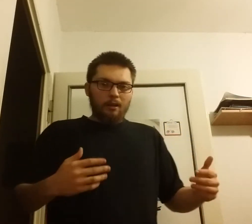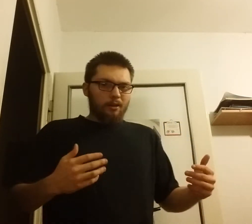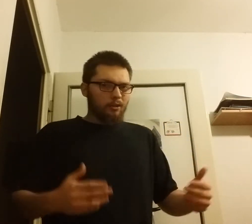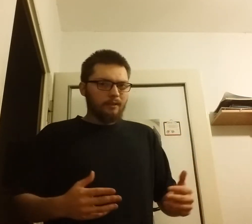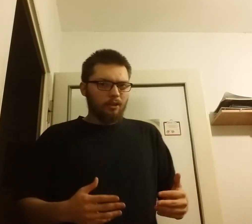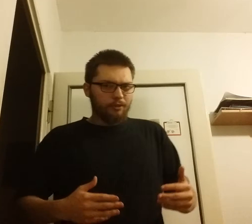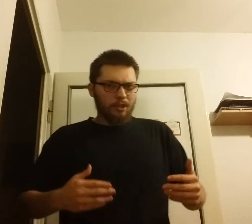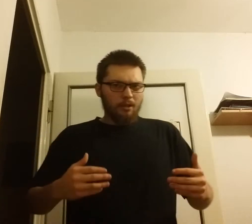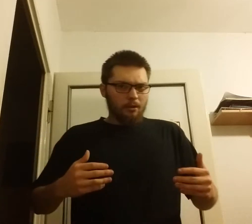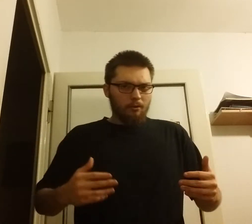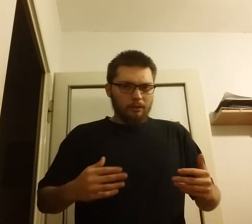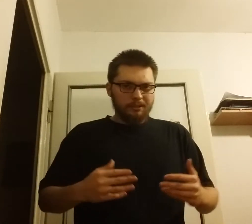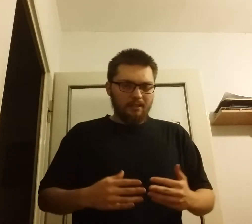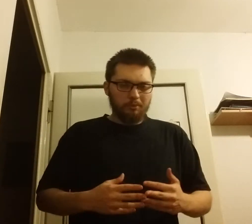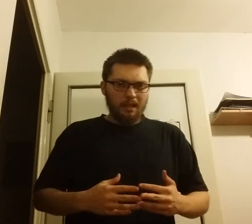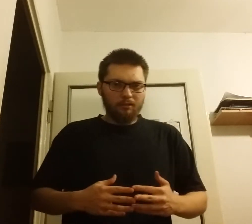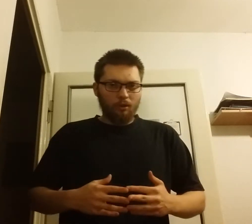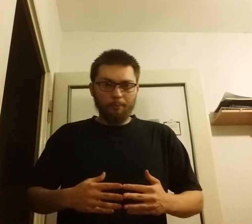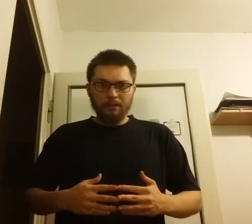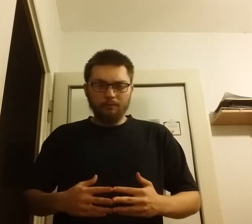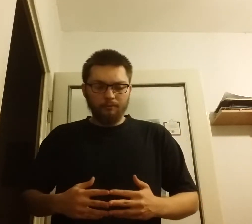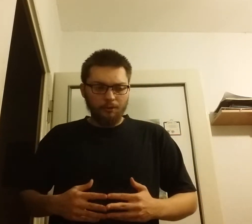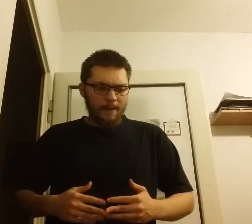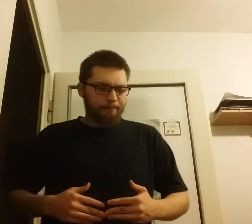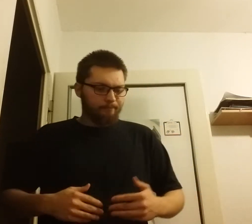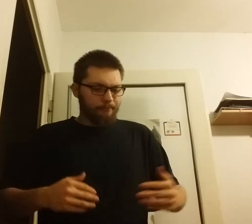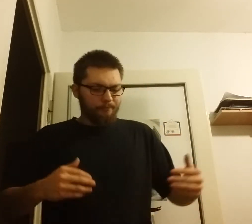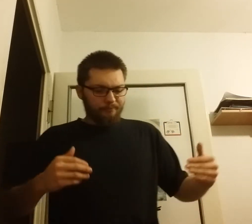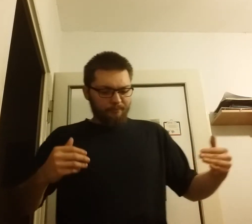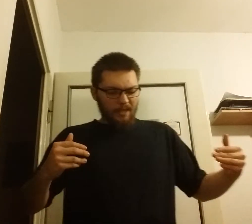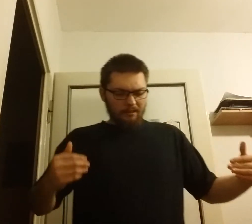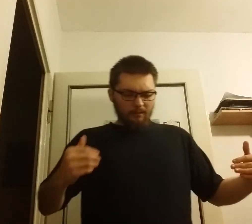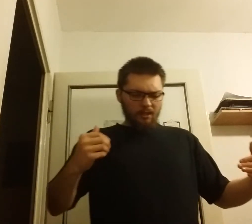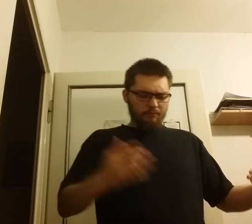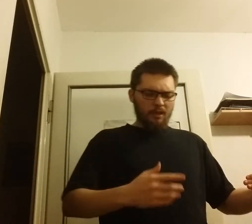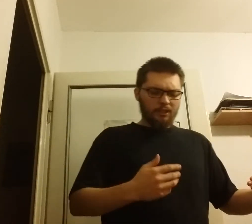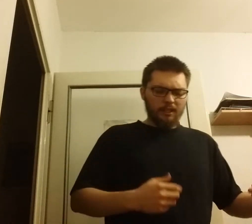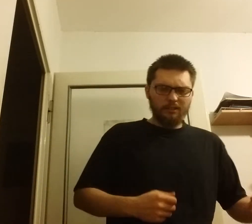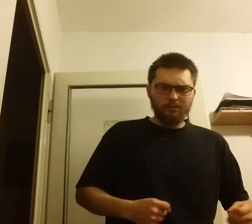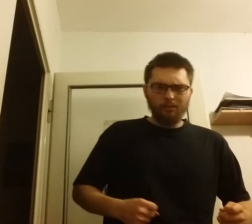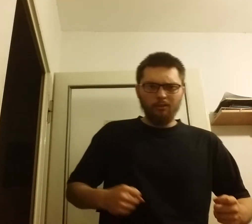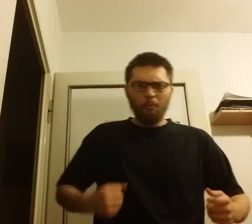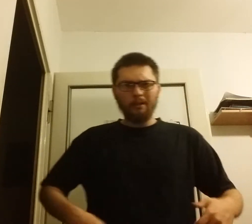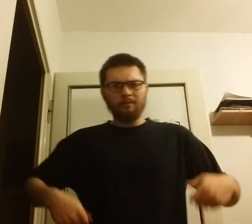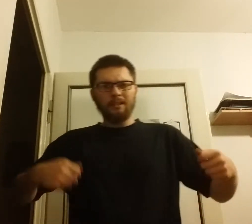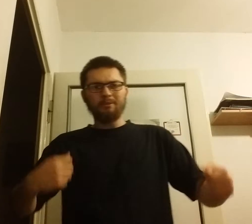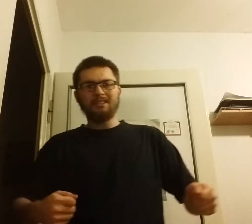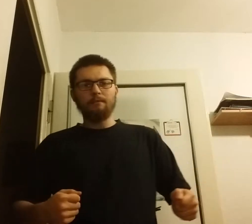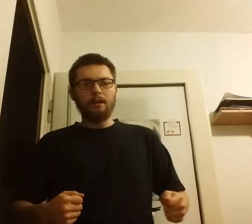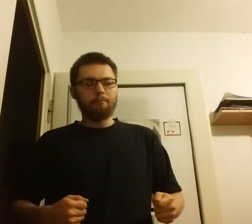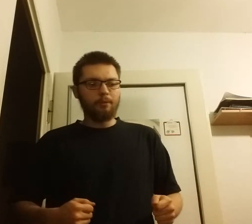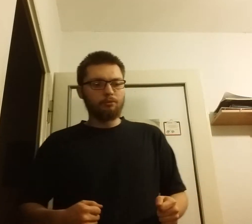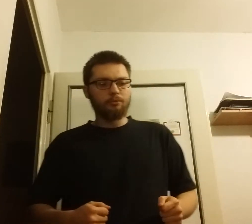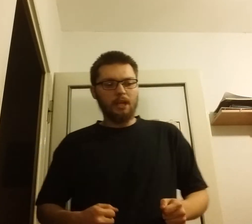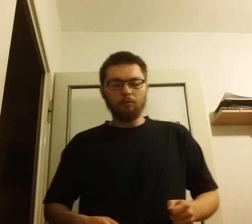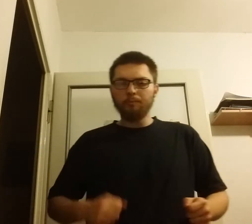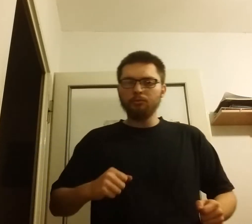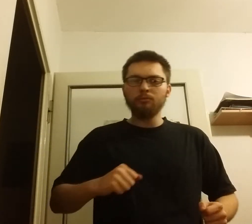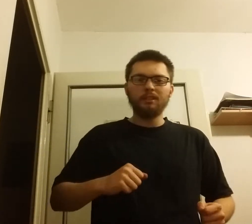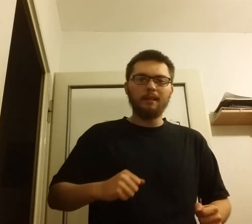Rozwadowski ten plan opracowywuje i w momencie kiedy jest opracowany przedstawia Piłsudsiemu. Piłsudski